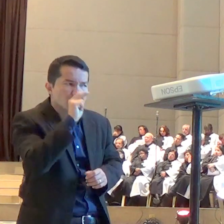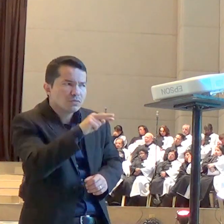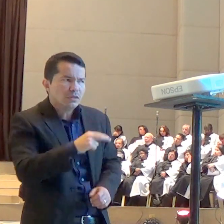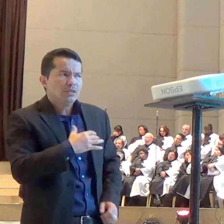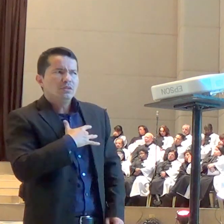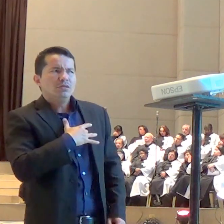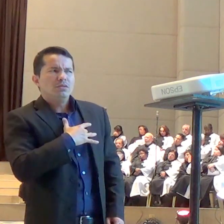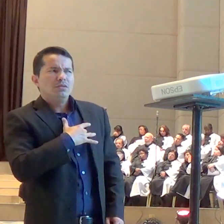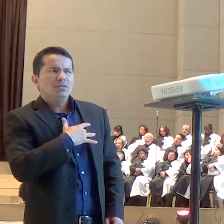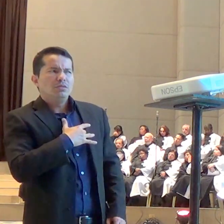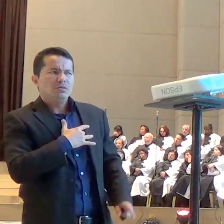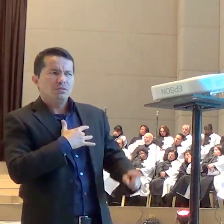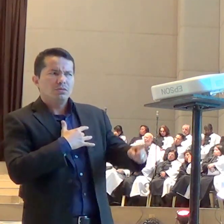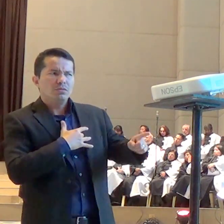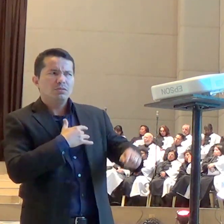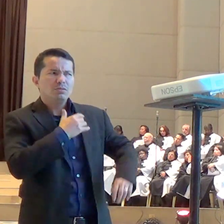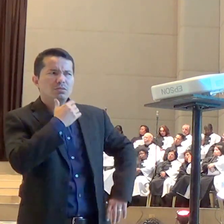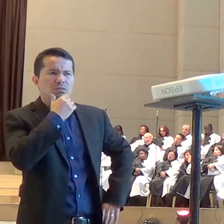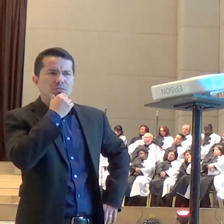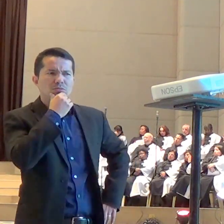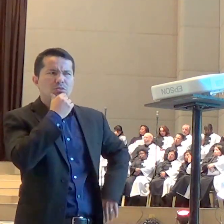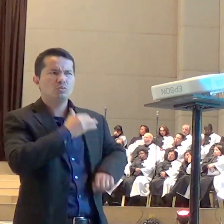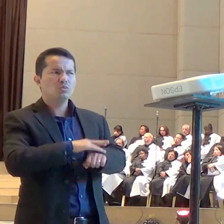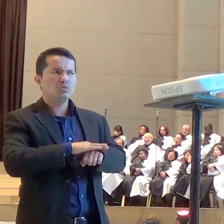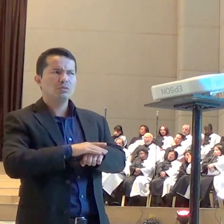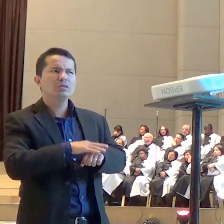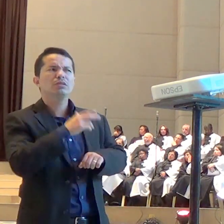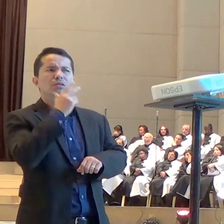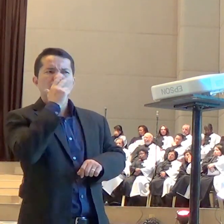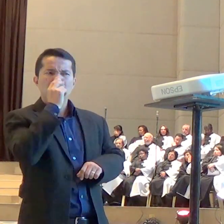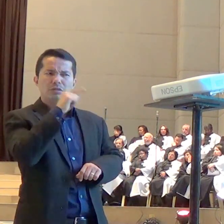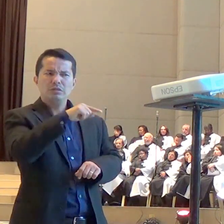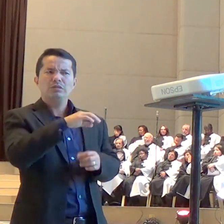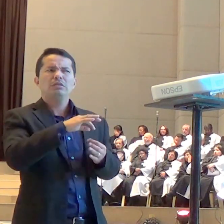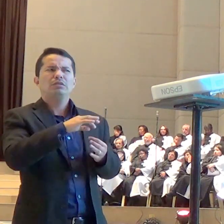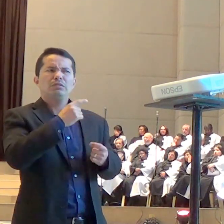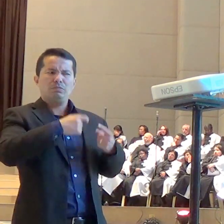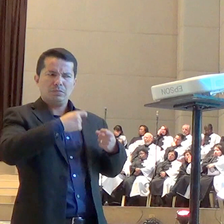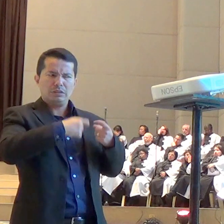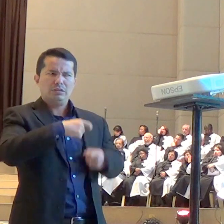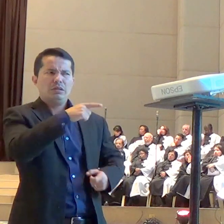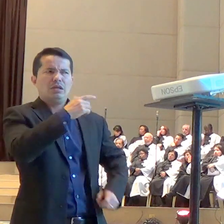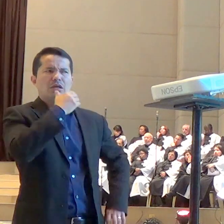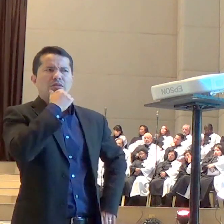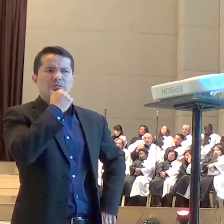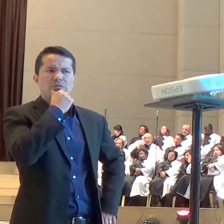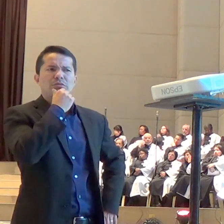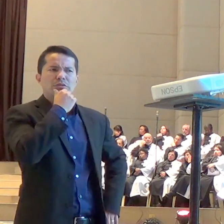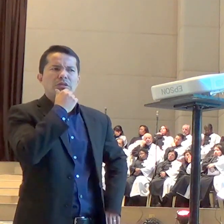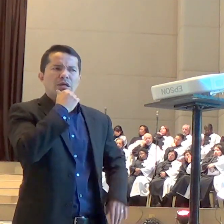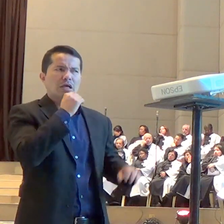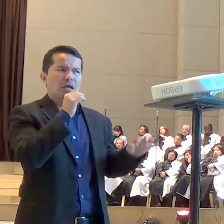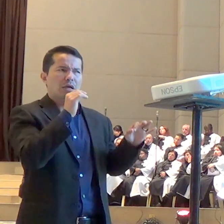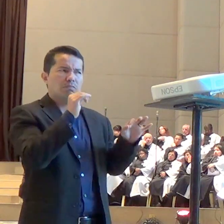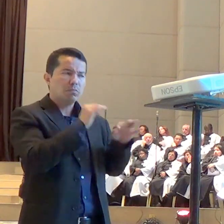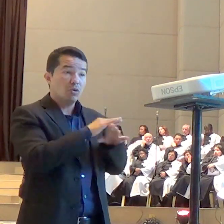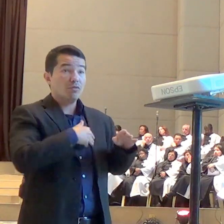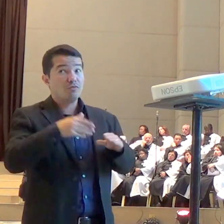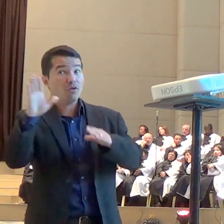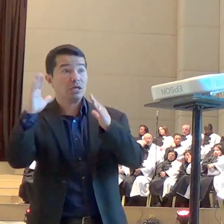física era espiritual e cheguei na casa dessa senhora para falar para ela que